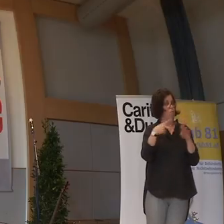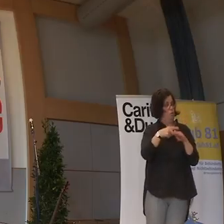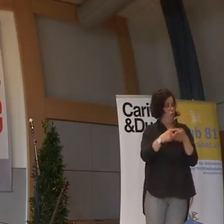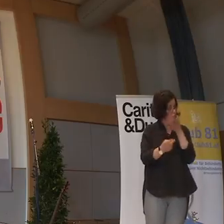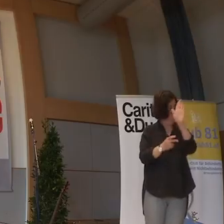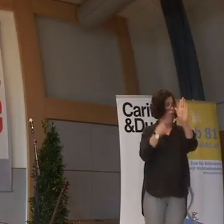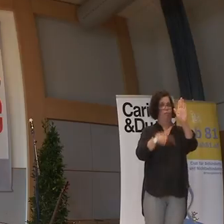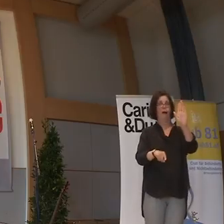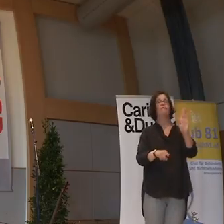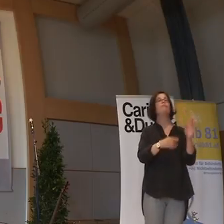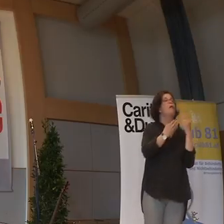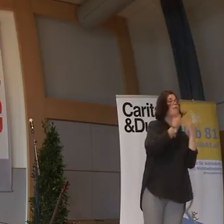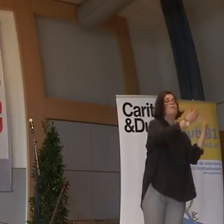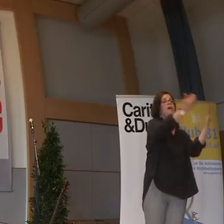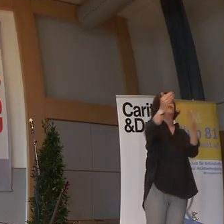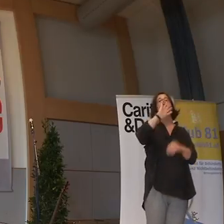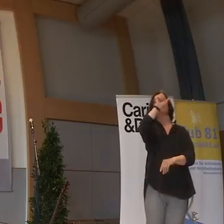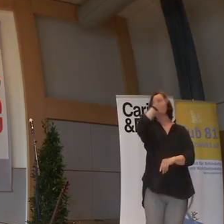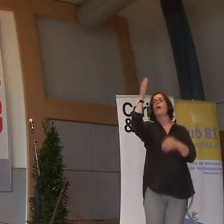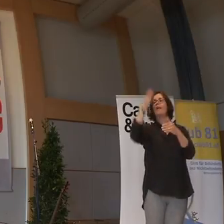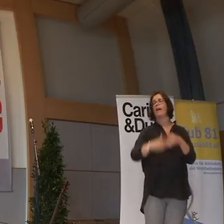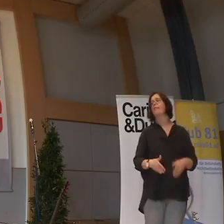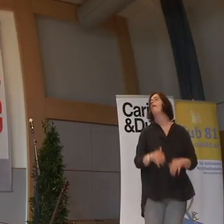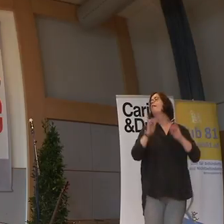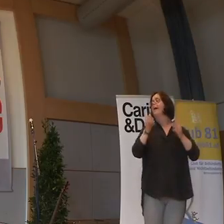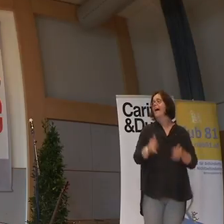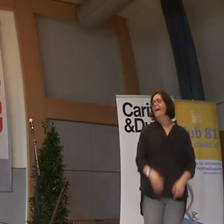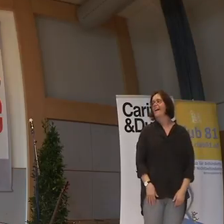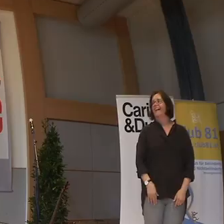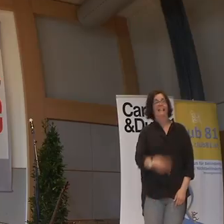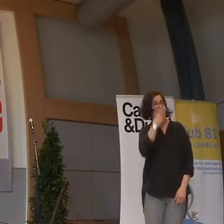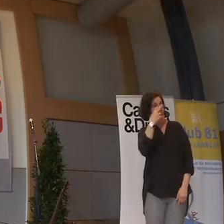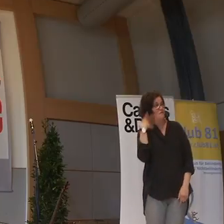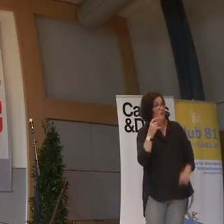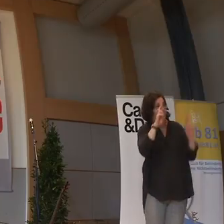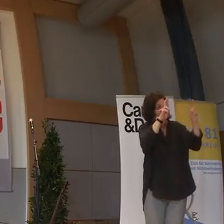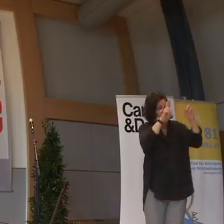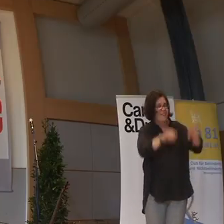Okay? Und ansonsten danke, schönes Wochenende, und ja, man sieht sich.